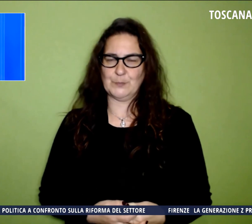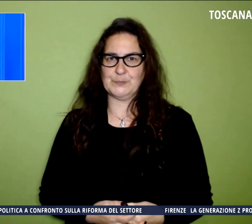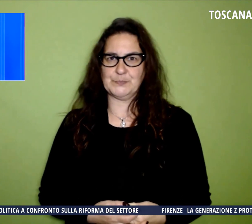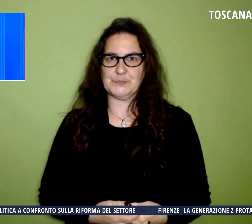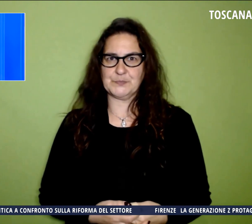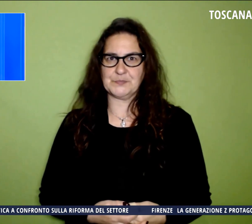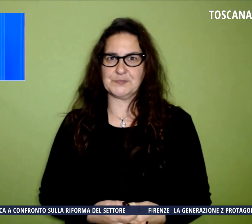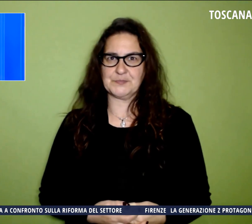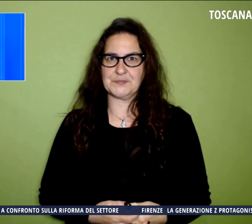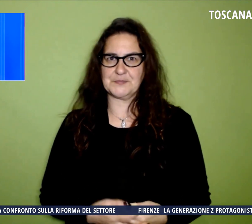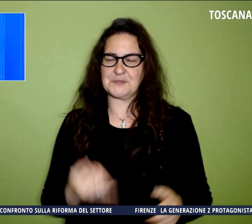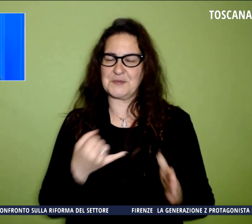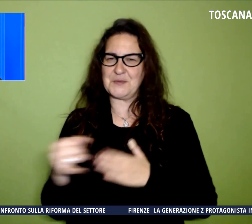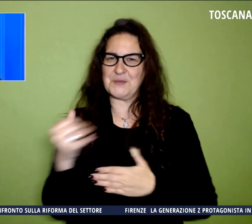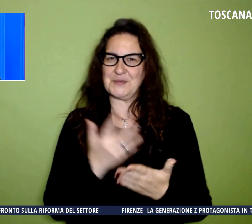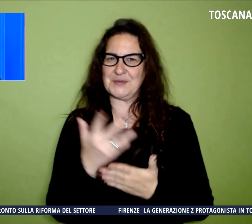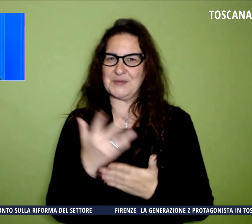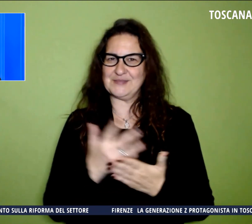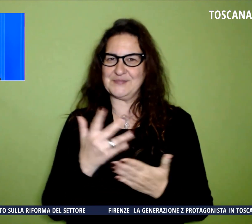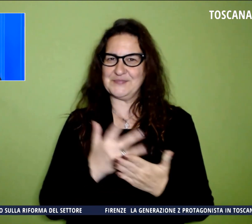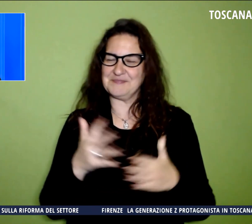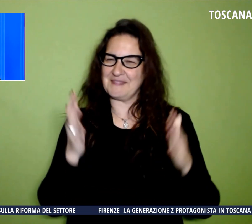È tutto per questa sera, arrivederci!